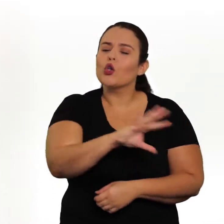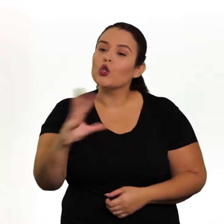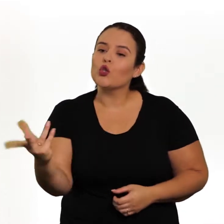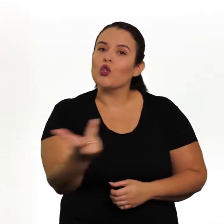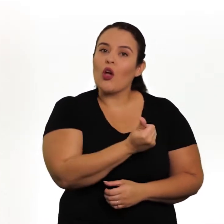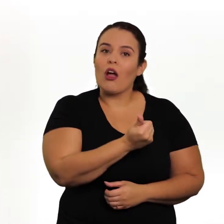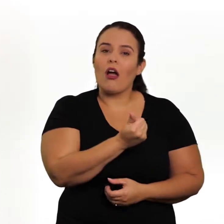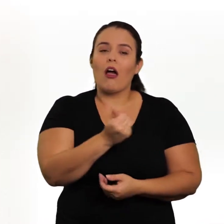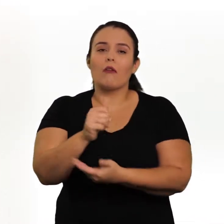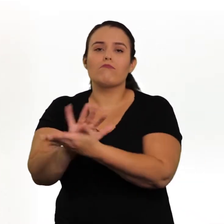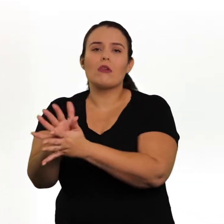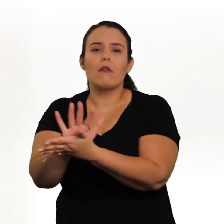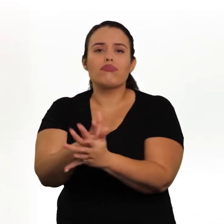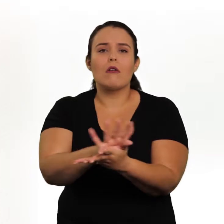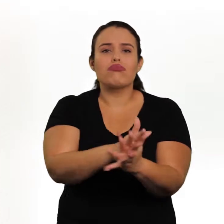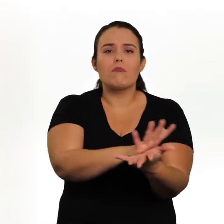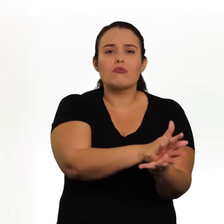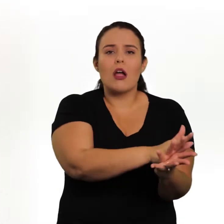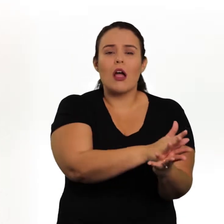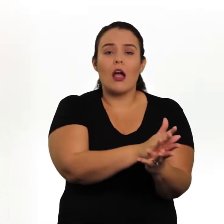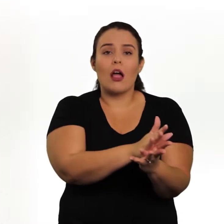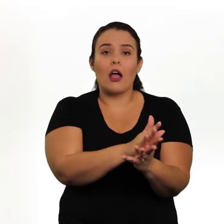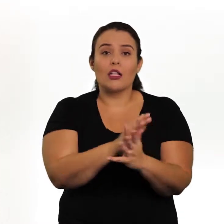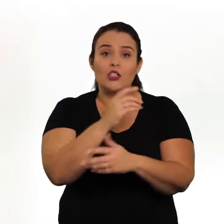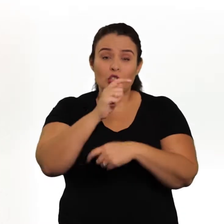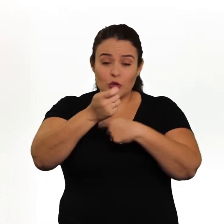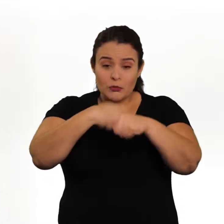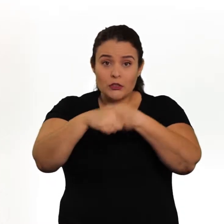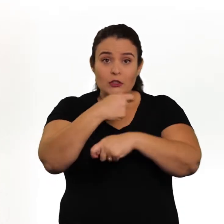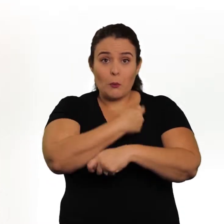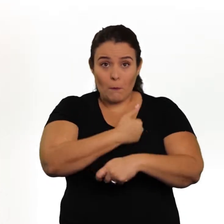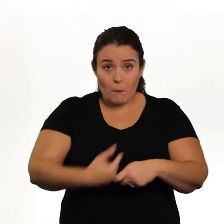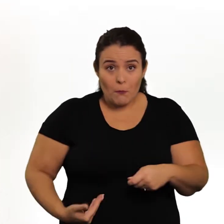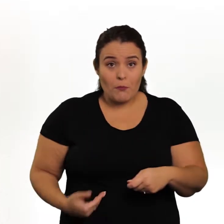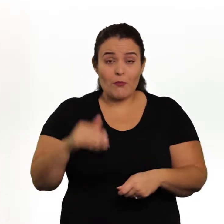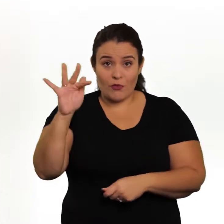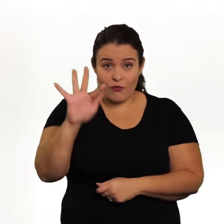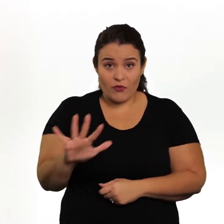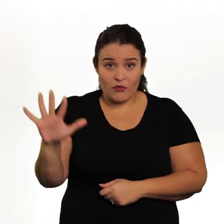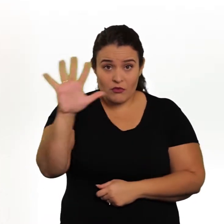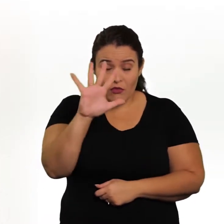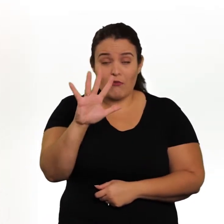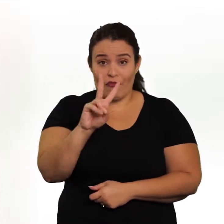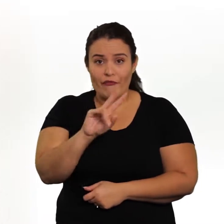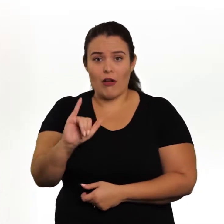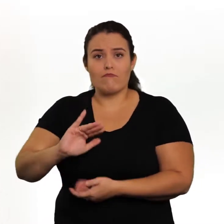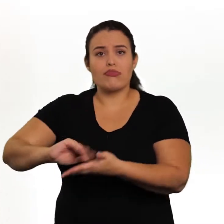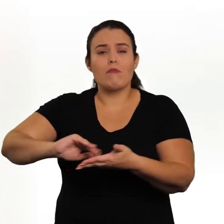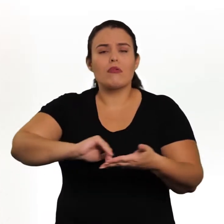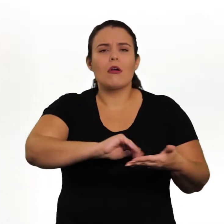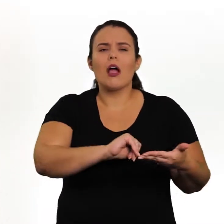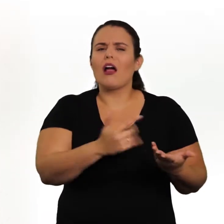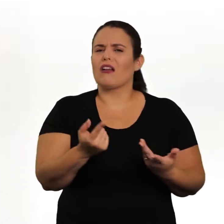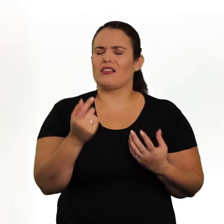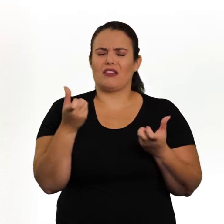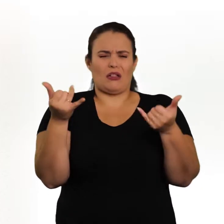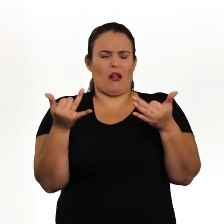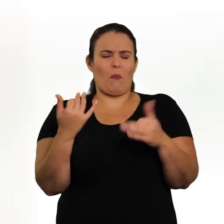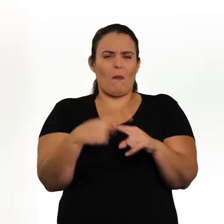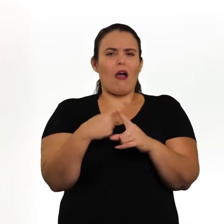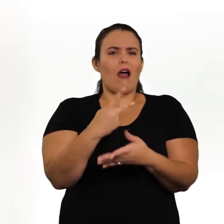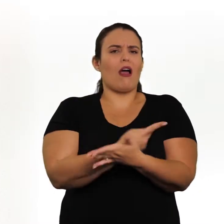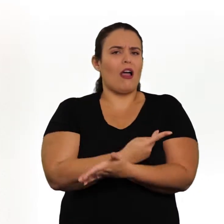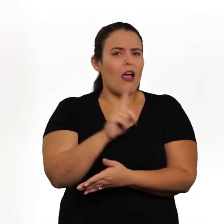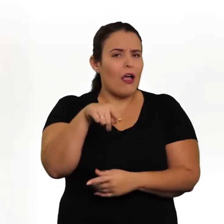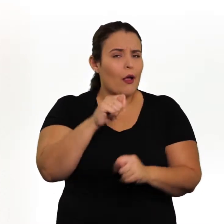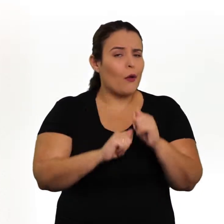colegiados criados por decretos ou portarias de toda a administração pública federal. As justificativas para tal extinção